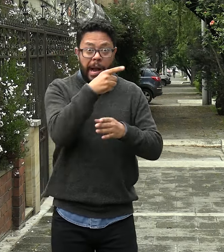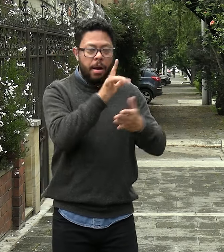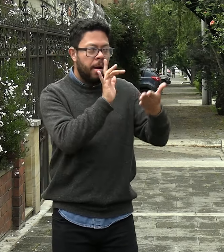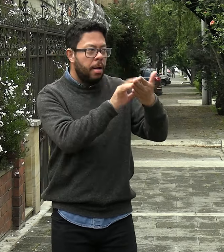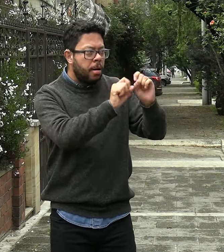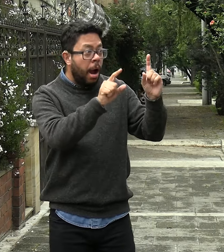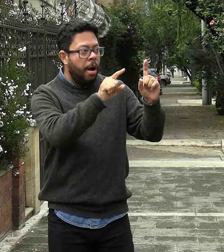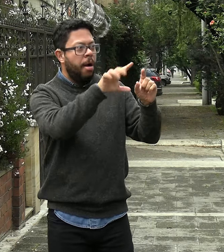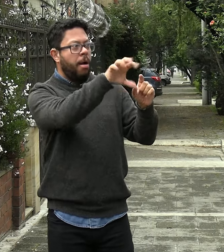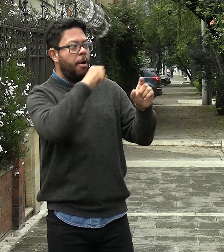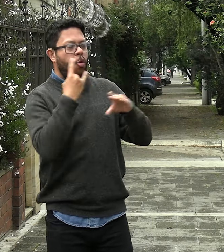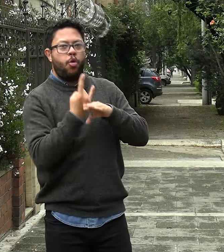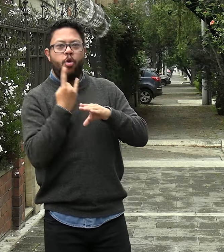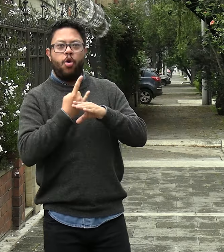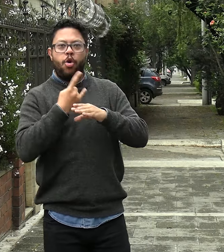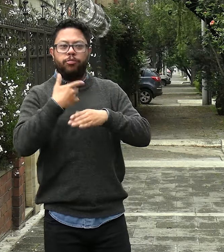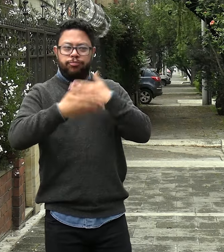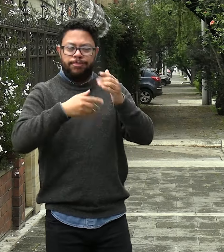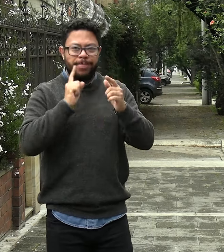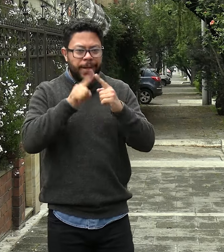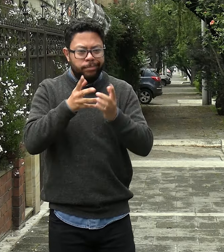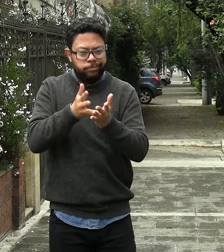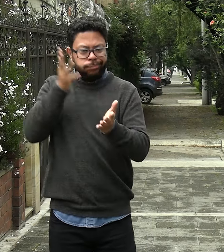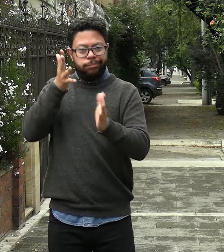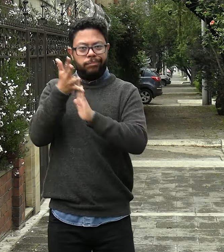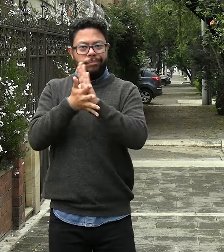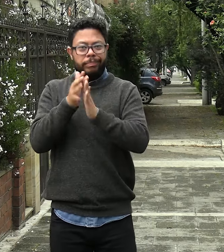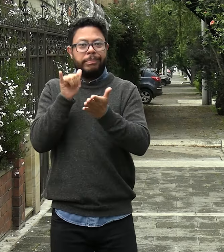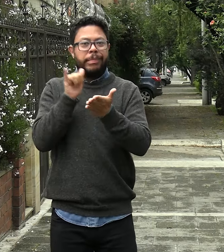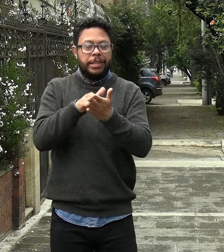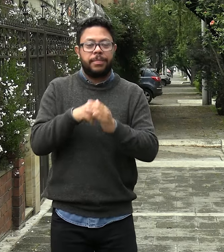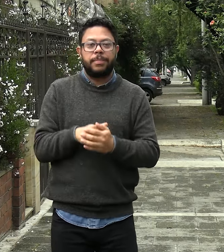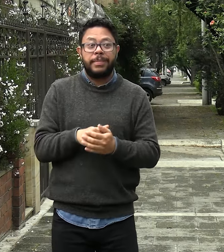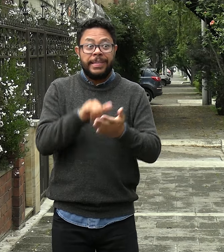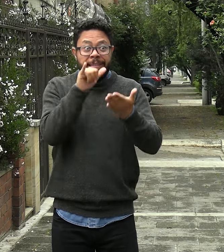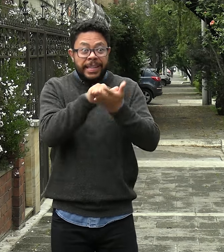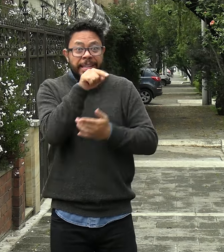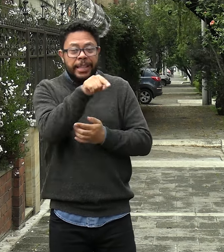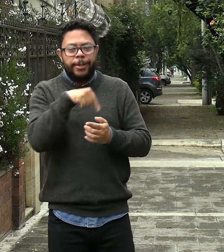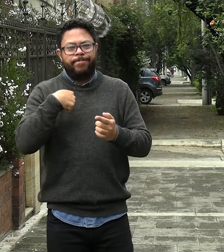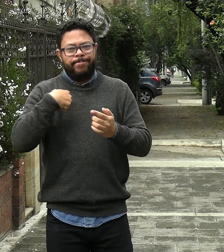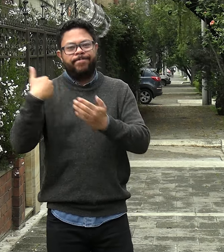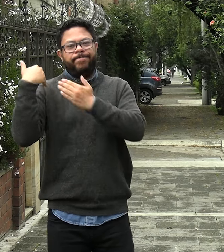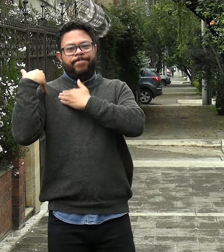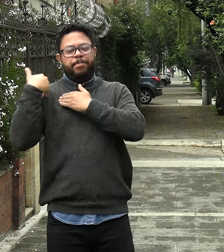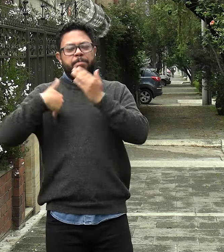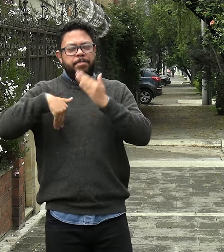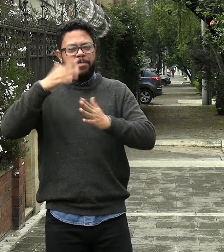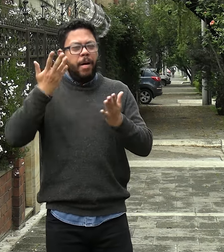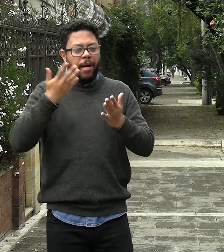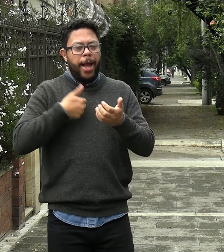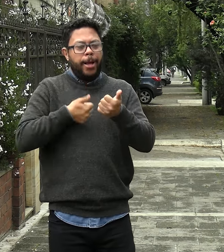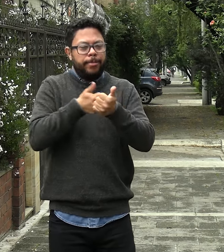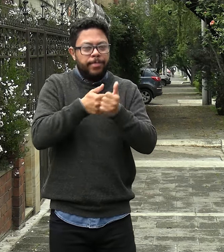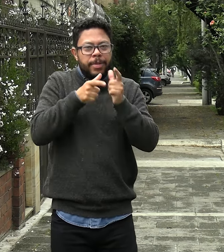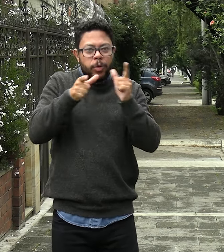enriquecimiento de la lengua de señas colombiana. Allí es donde la coordinación se ha tomado el trabajo de recopilar información